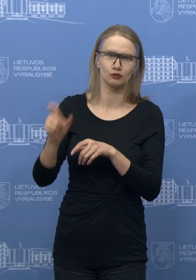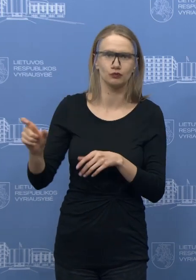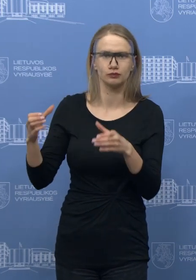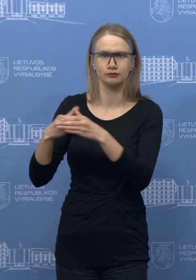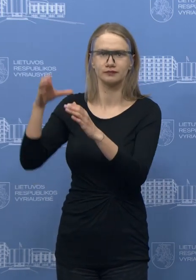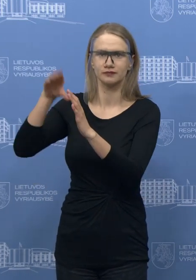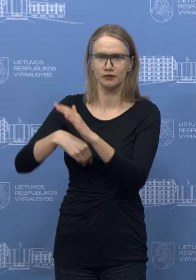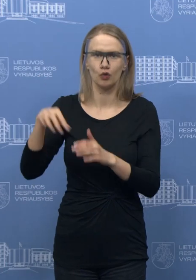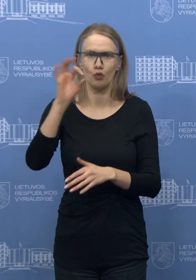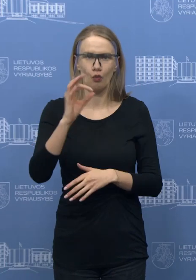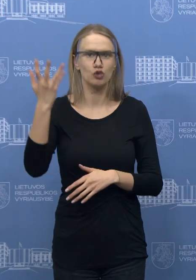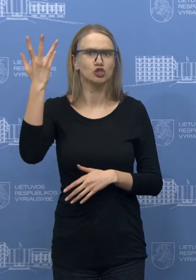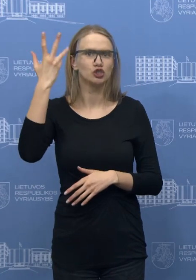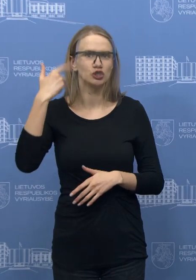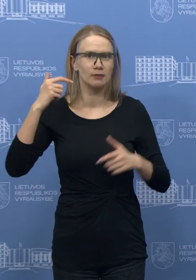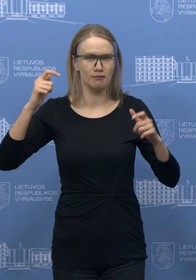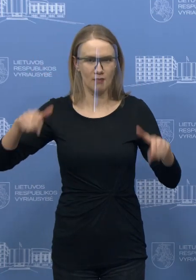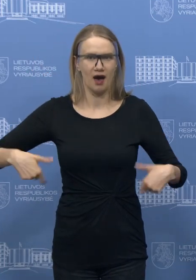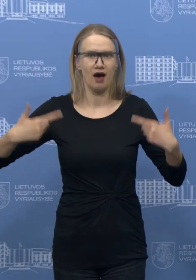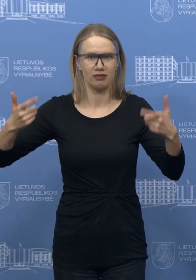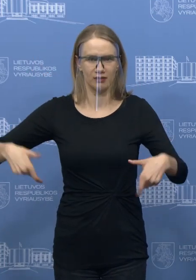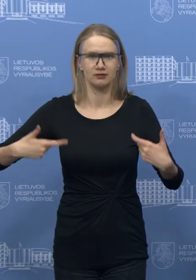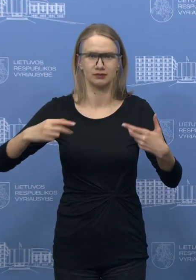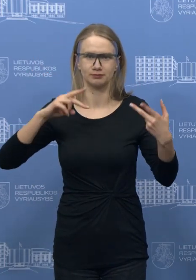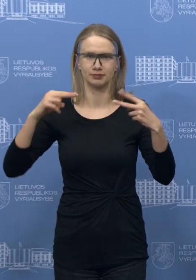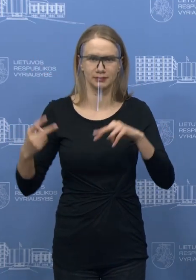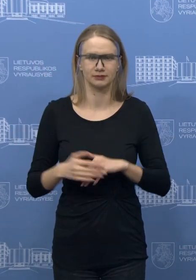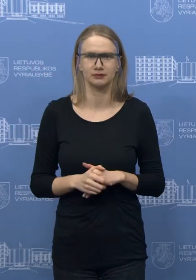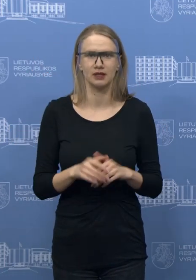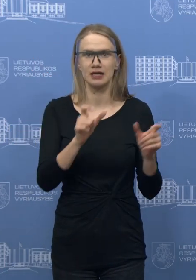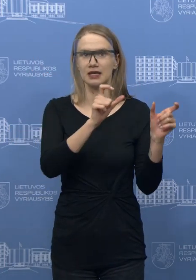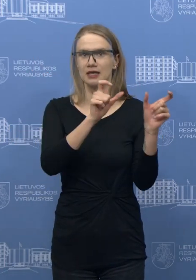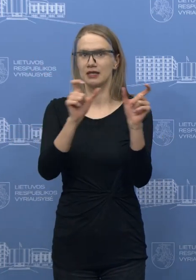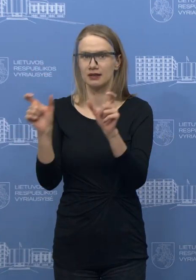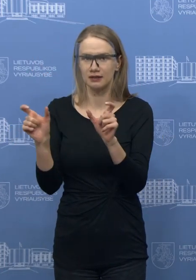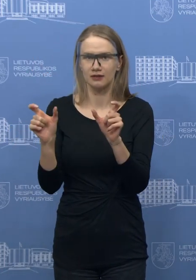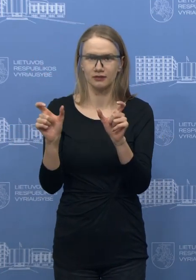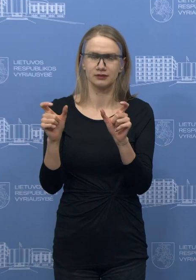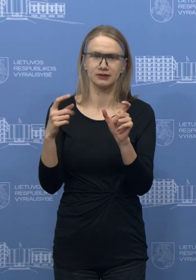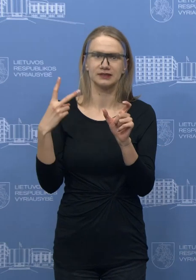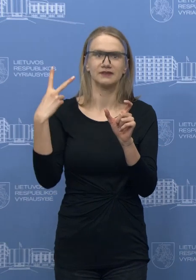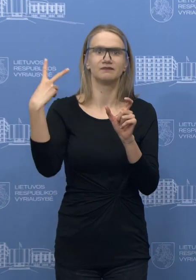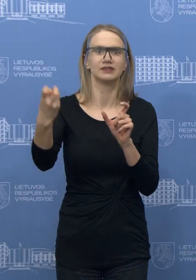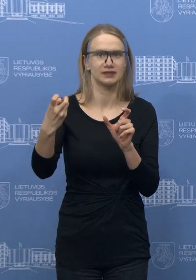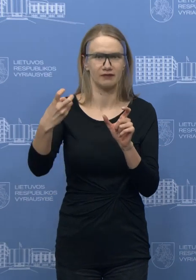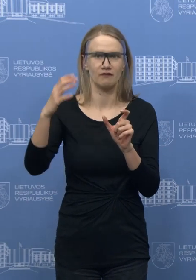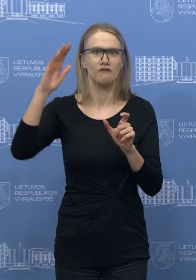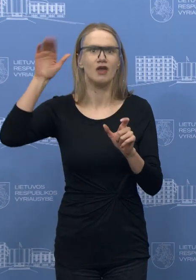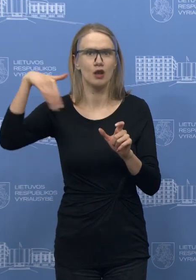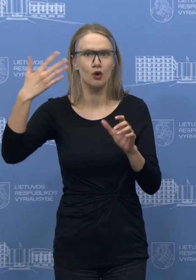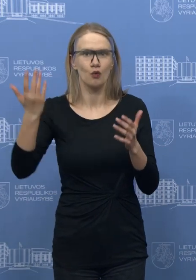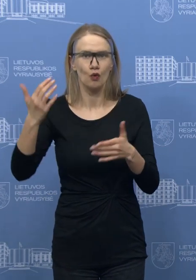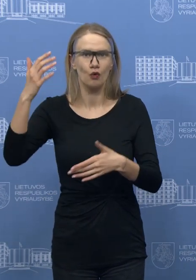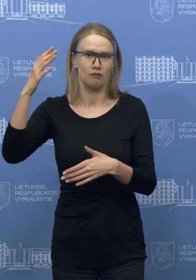padangų žeminių keitimo, karantino laikotarpį, 2 savaitės po to nebus staikomos jokios sankcijos ir tikrai tas